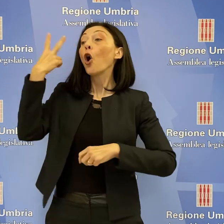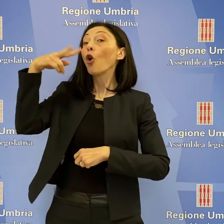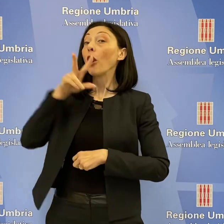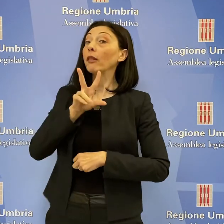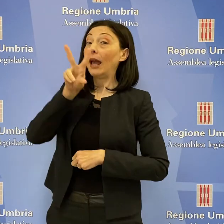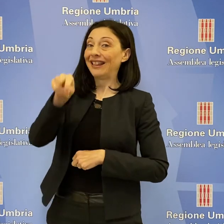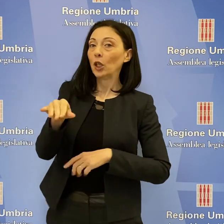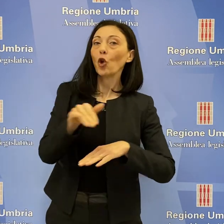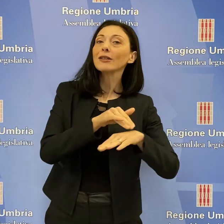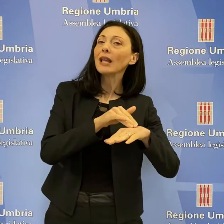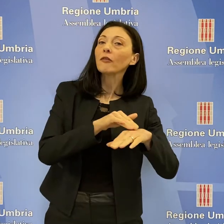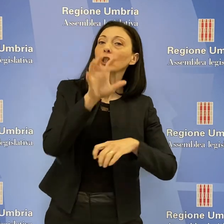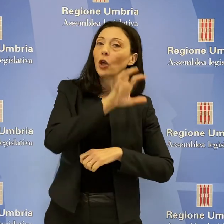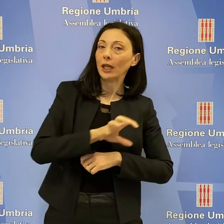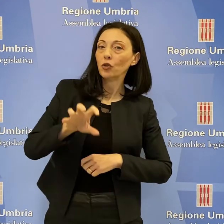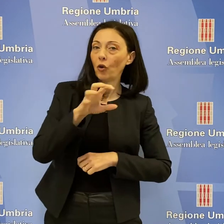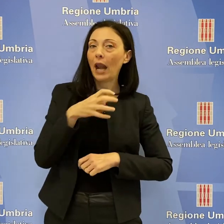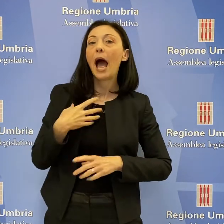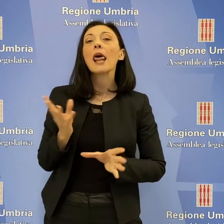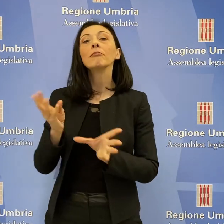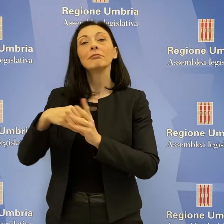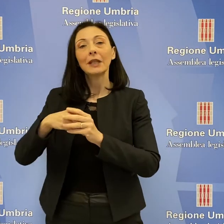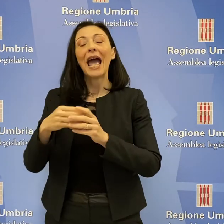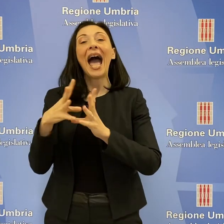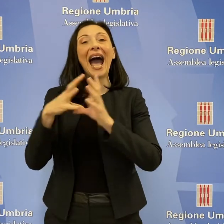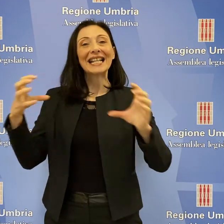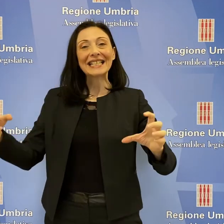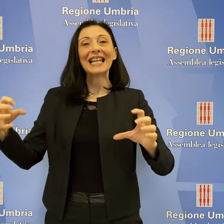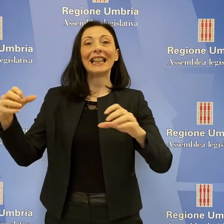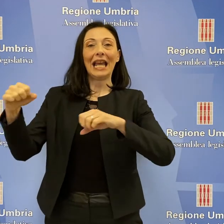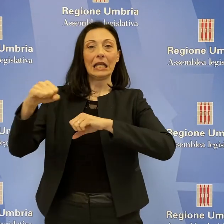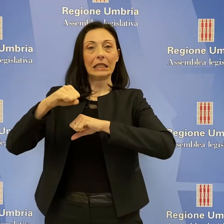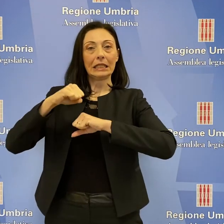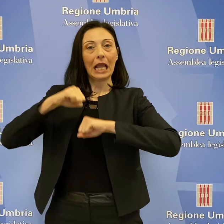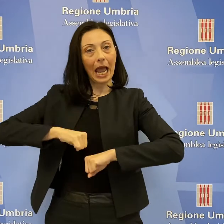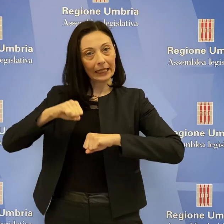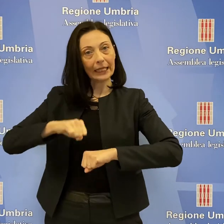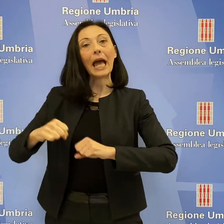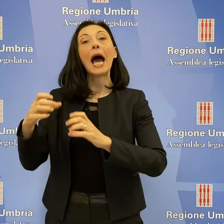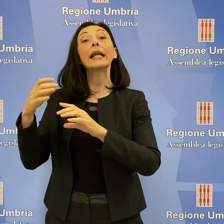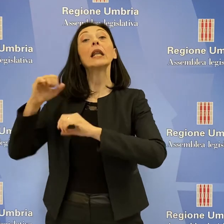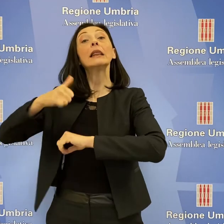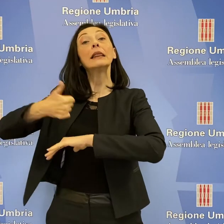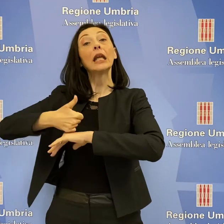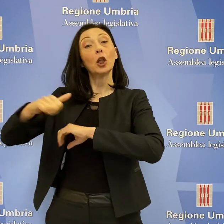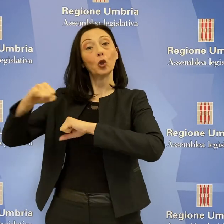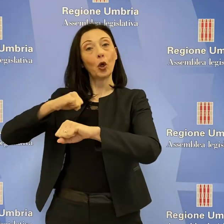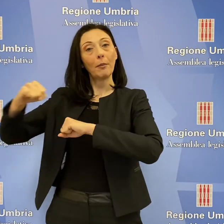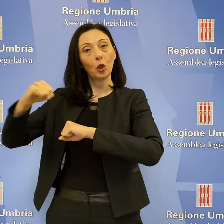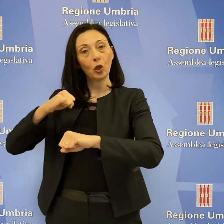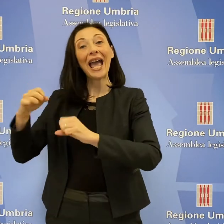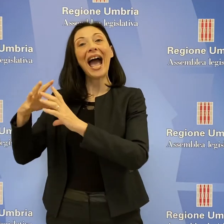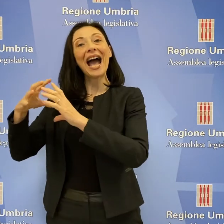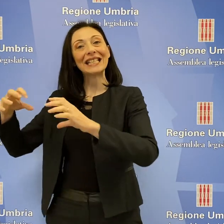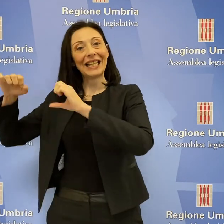ha coinvolto le aziende sanitarie, il direttore del pronto soccorso e i direttori sanitari. Questo documento, ha concluso l'assessore, è stato